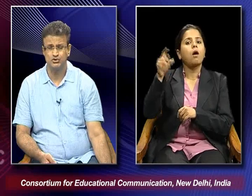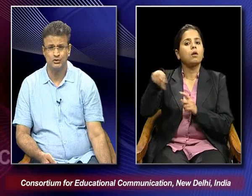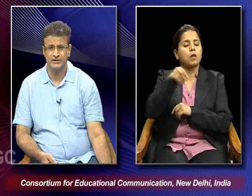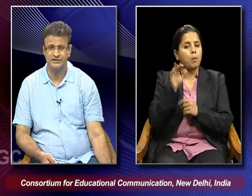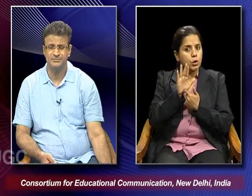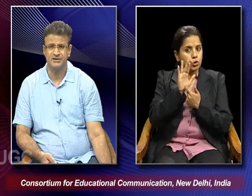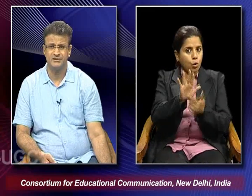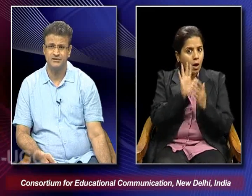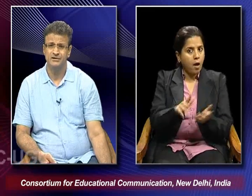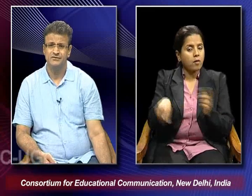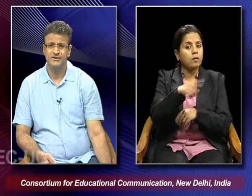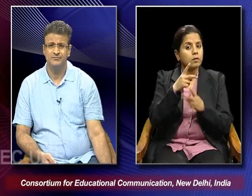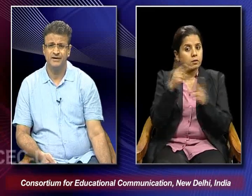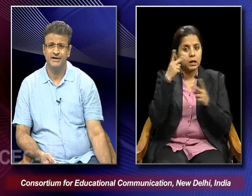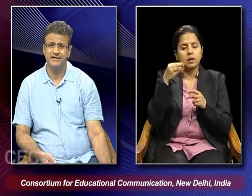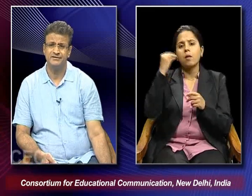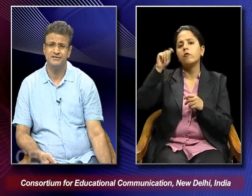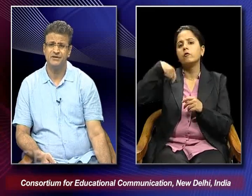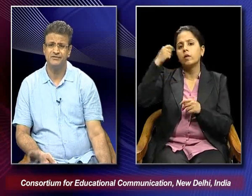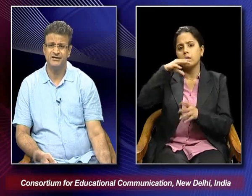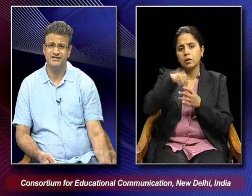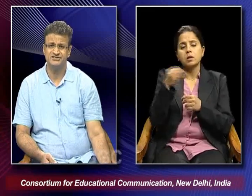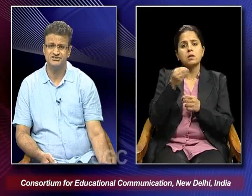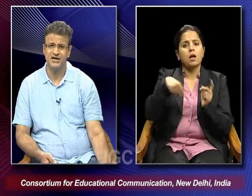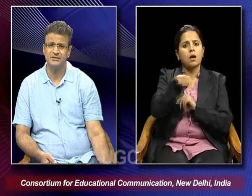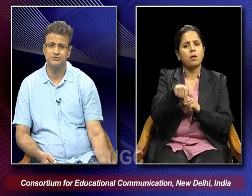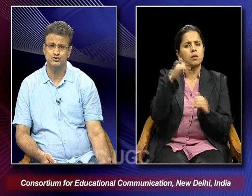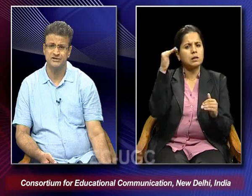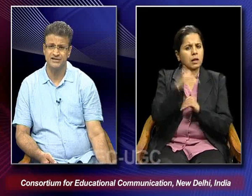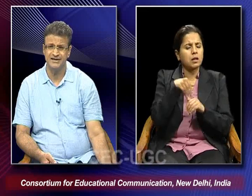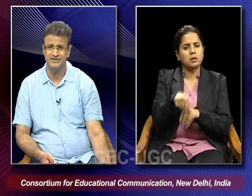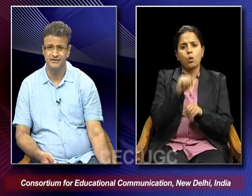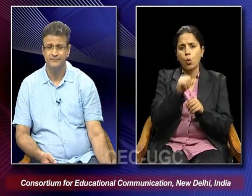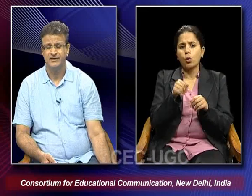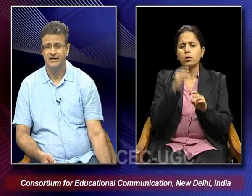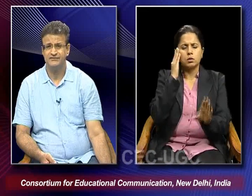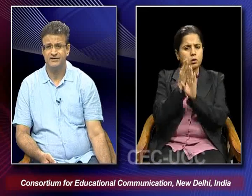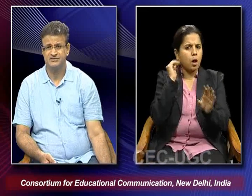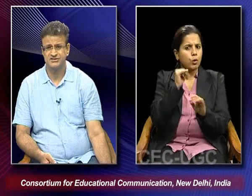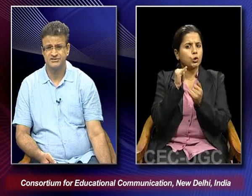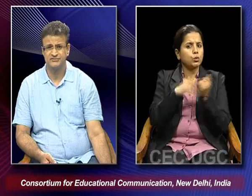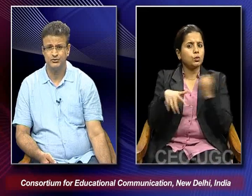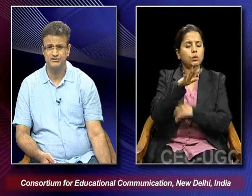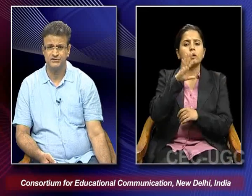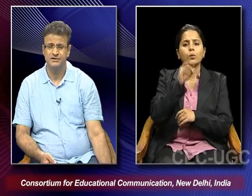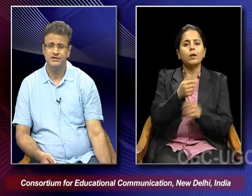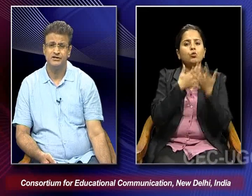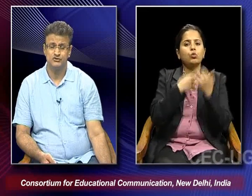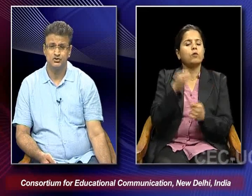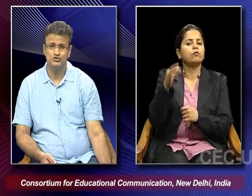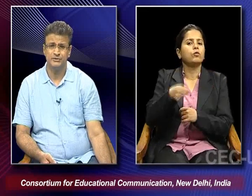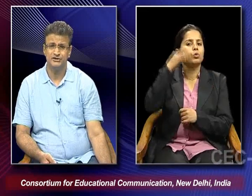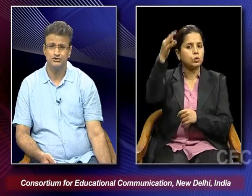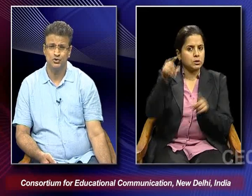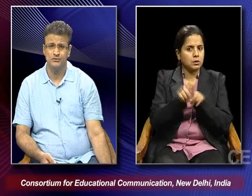being shown in that particular film and some kind of a less sharp social reality having trust in the future it